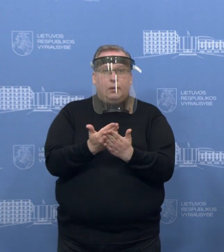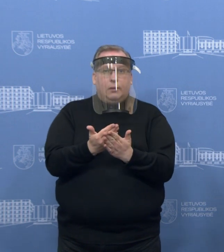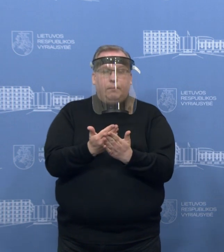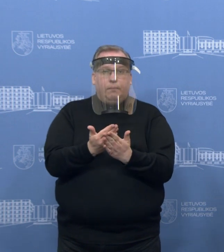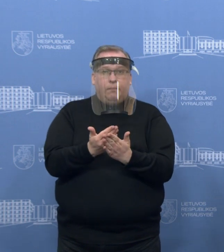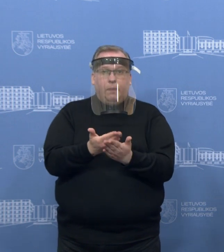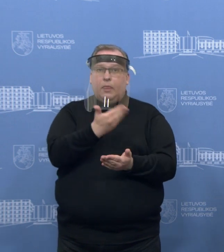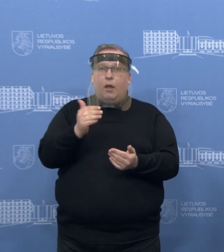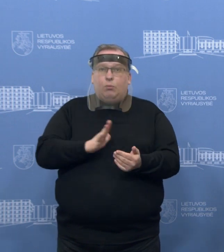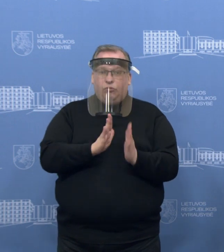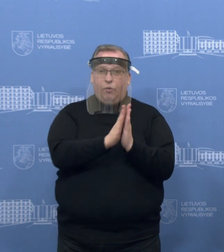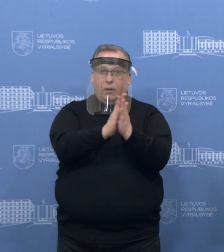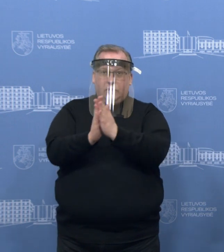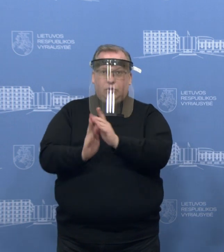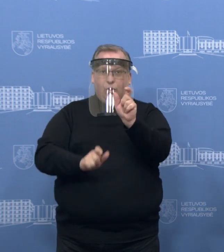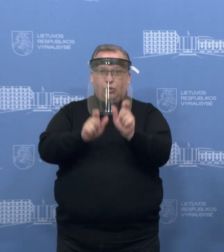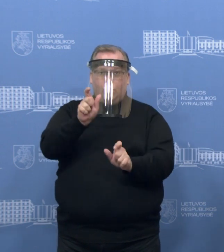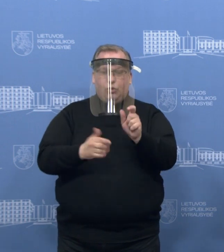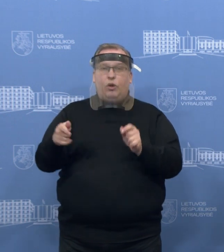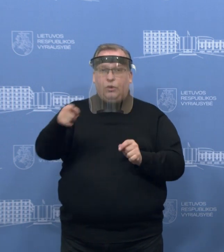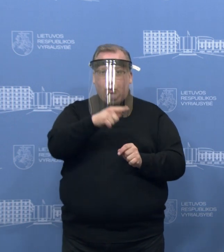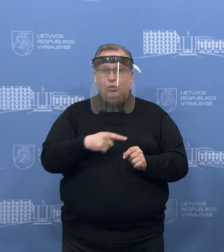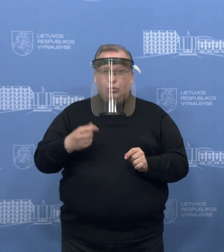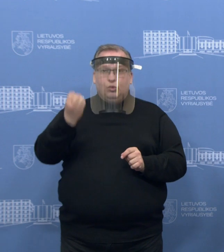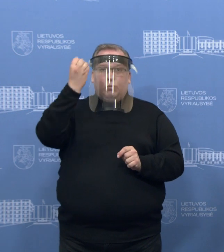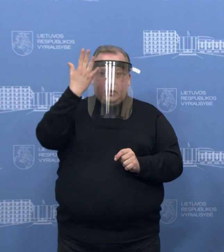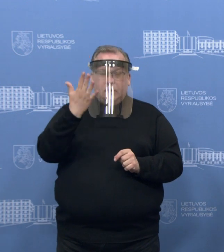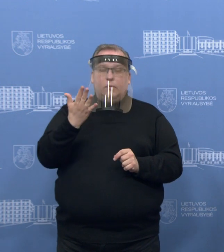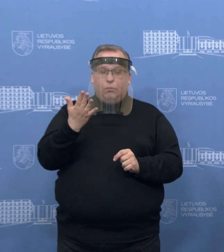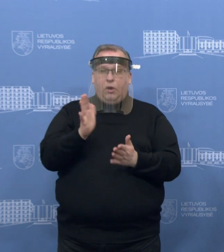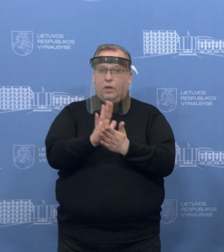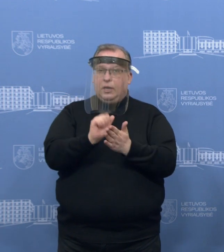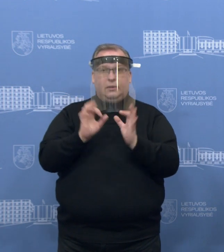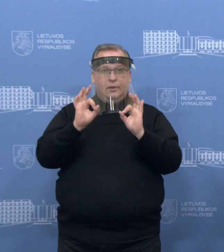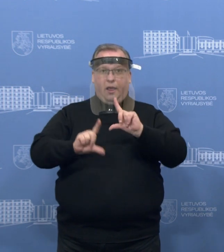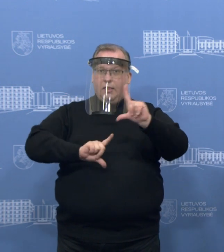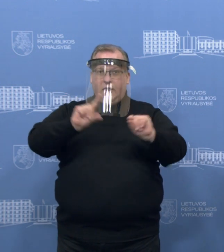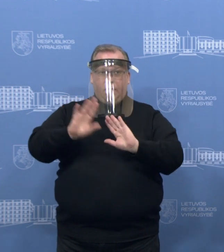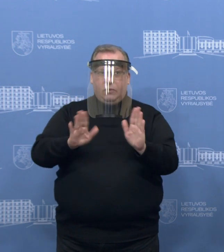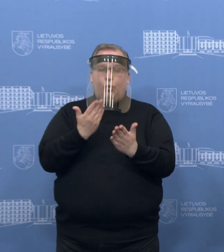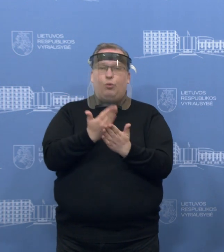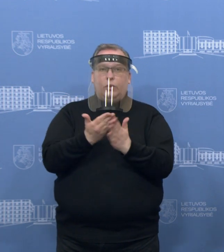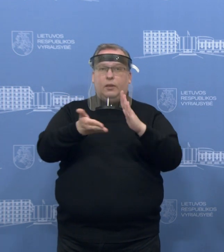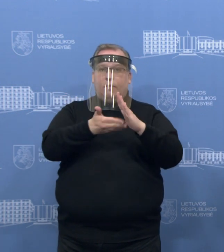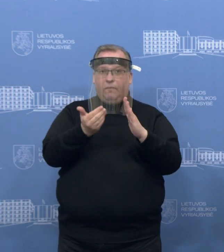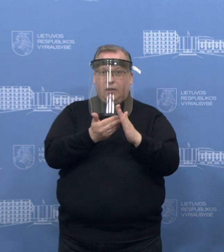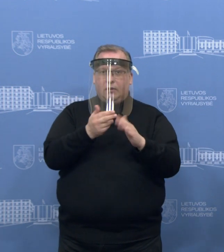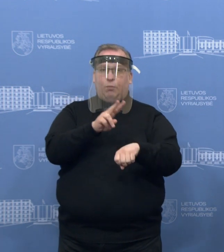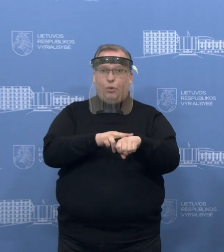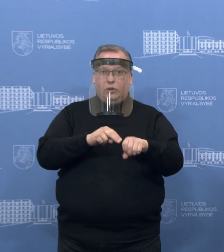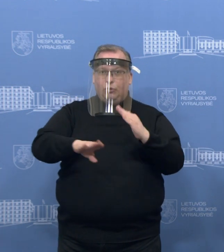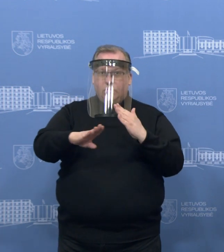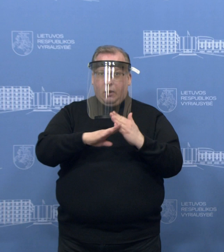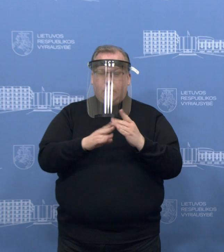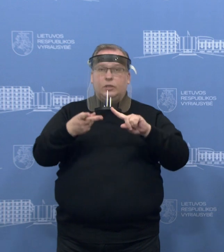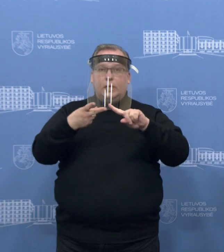tiesiog kaip tas žmonės ir prašytojų su moningumo nekeliauti, kodėl norima tai užtikrinti dar pareigūnais ir su piemonėmis. Ir ant